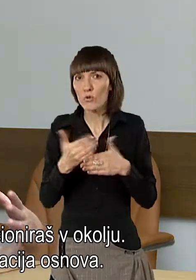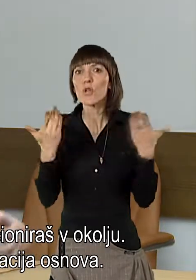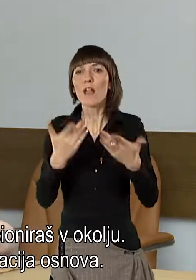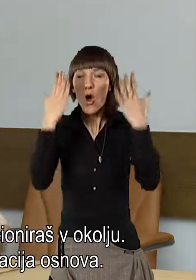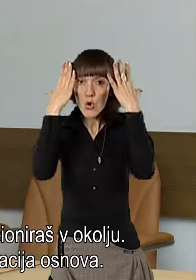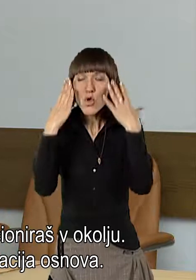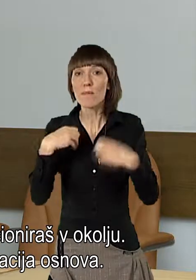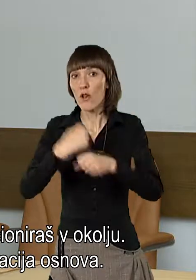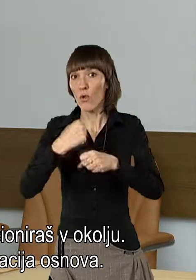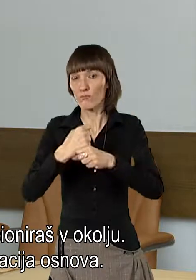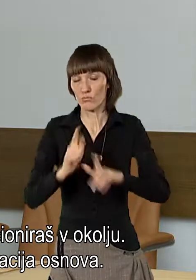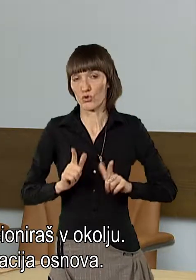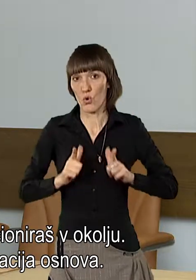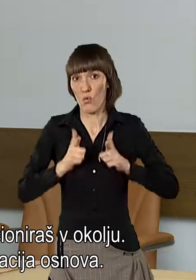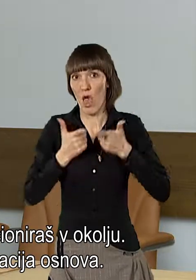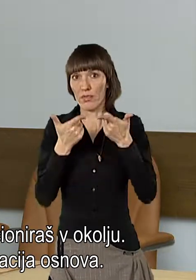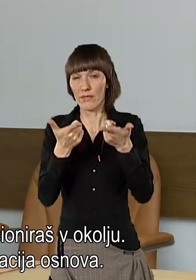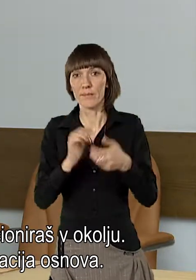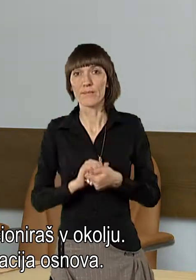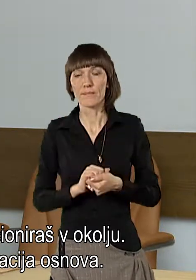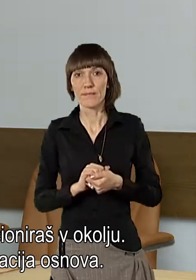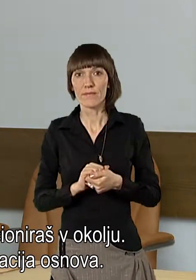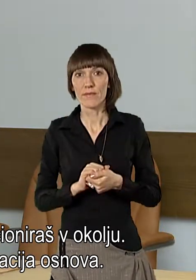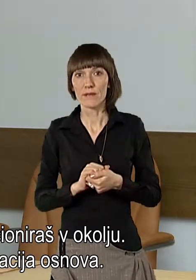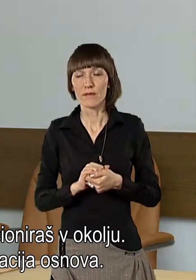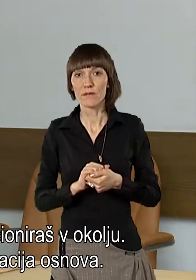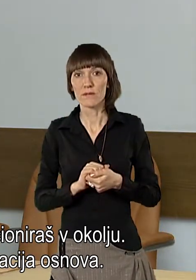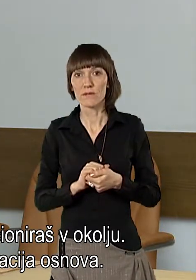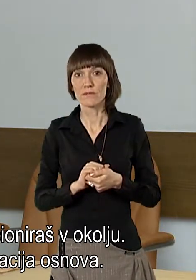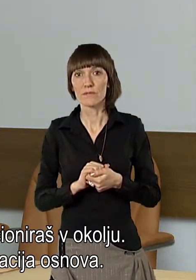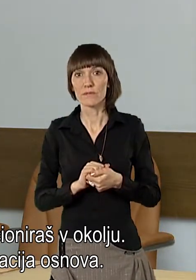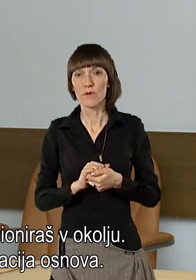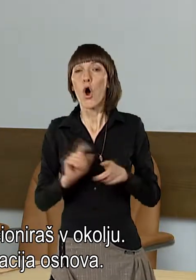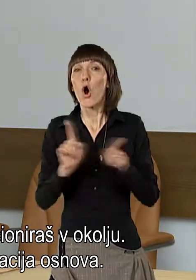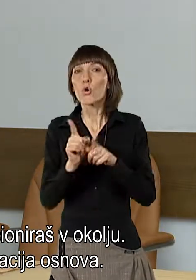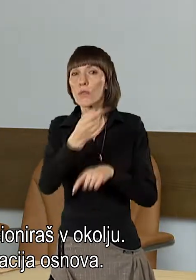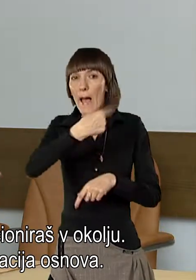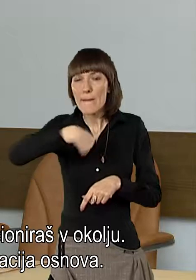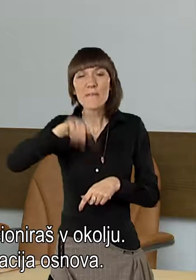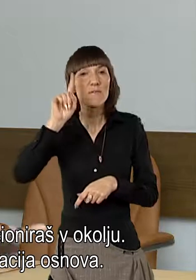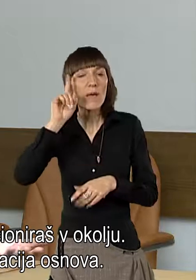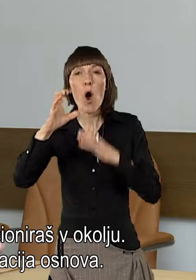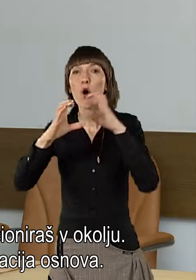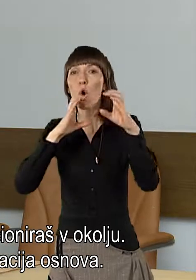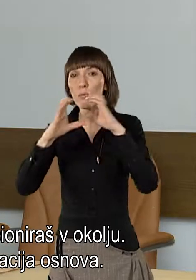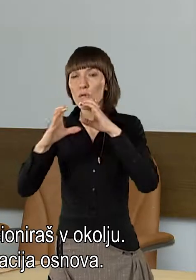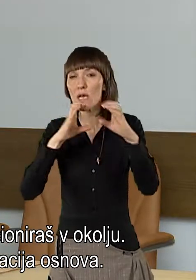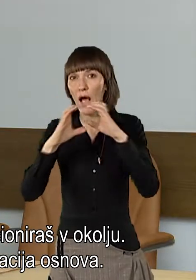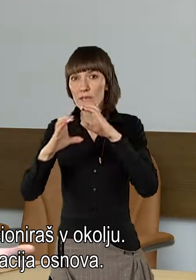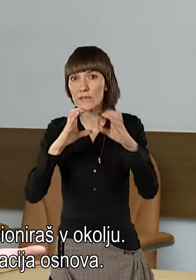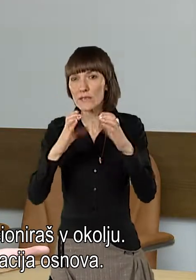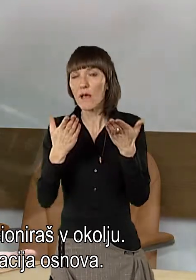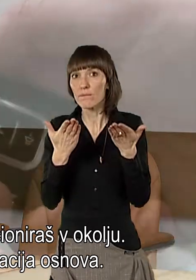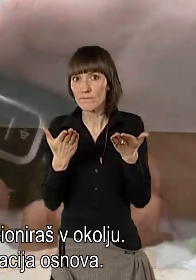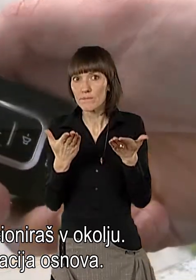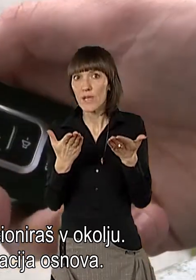lahko normalno funkcioniraš v okolju. Ker, kot vemo, pač komunikacija o